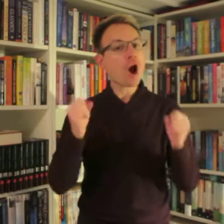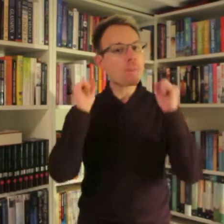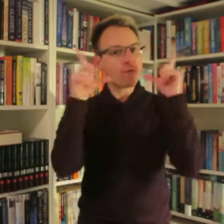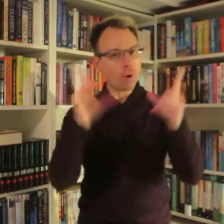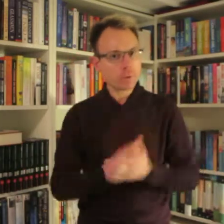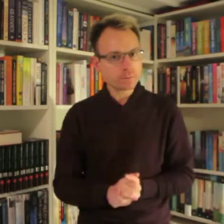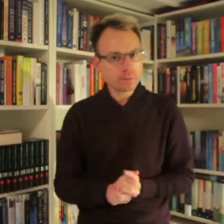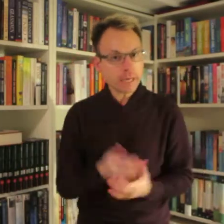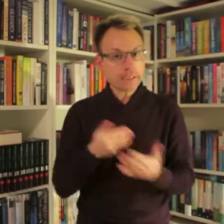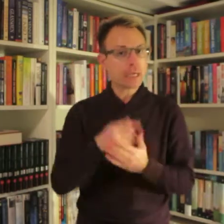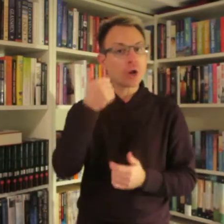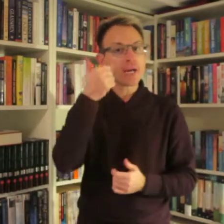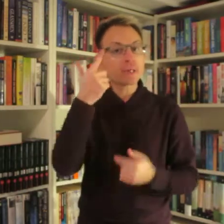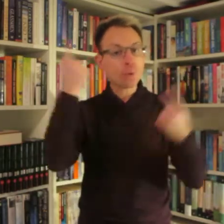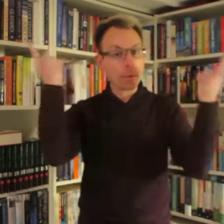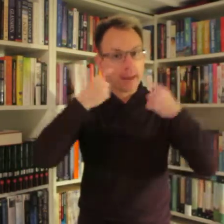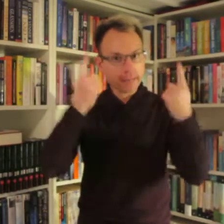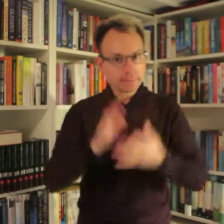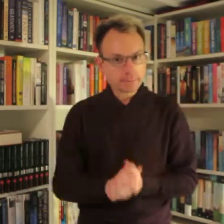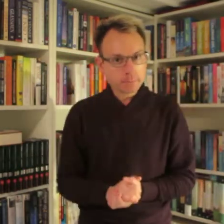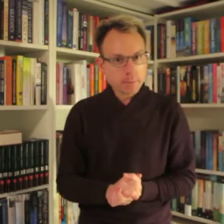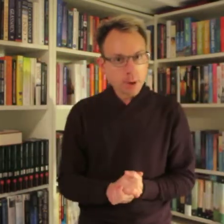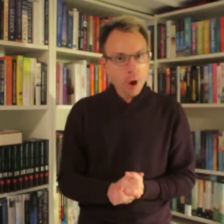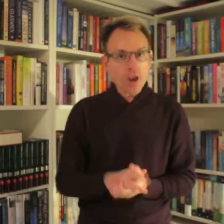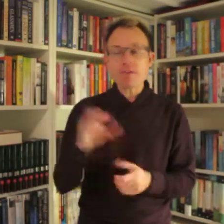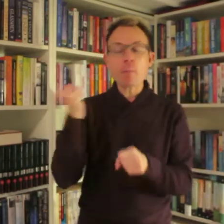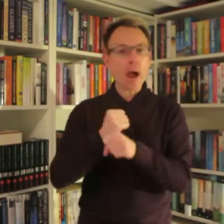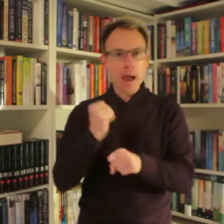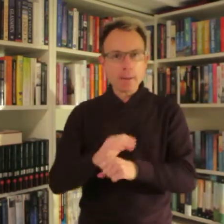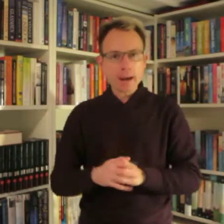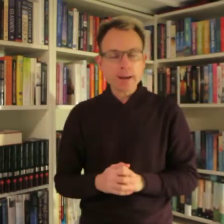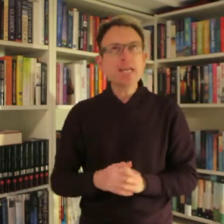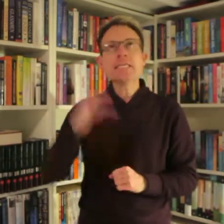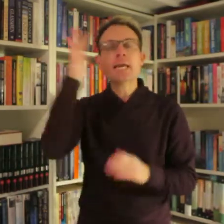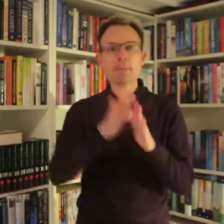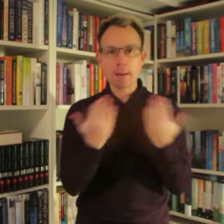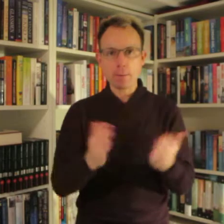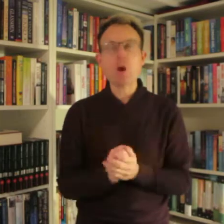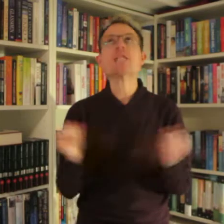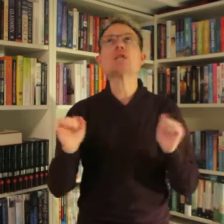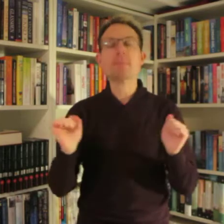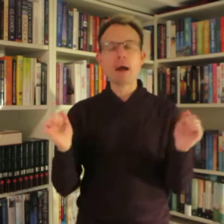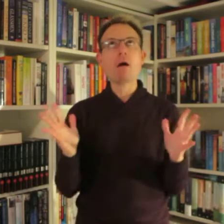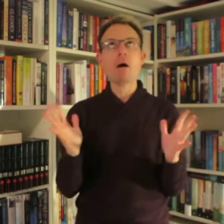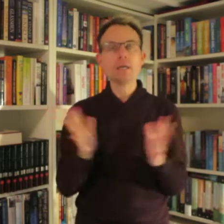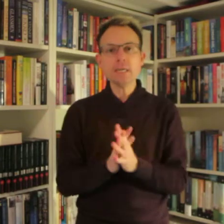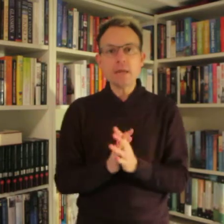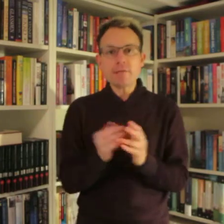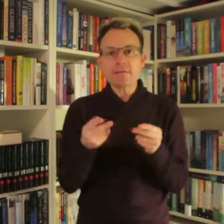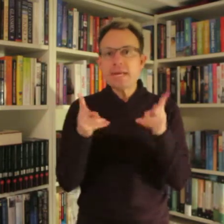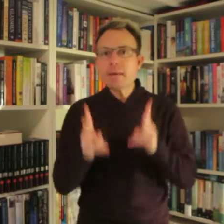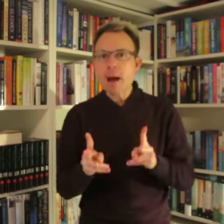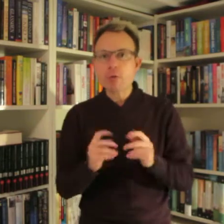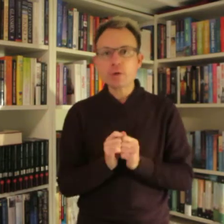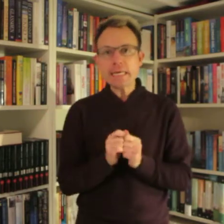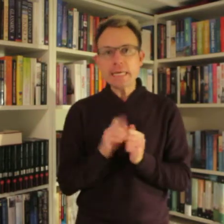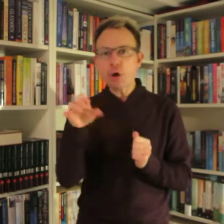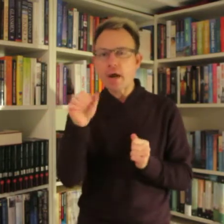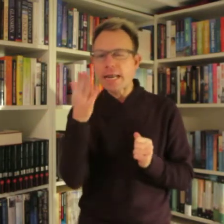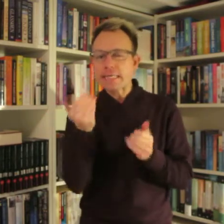holdt mig vågen. Det er klokken 1 og 2 om natten. Og når jeg har været på arbejde, tænkte jeg bare på bogen. At skynd mig. Åh! Hvis jeg fik lige en powerpoint, lige nå at læse